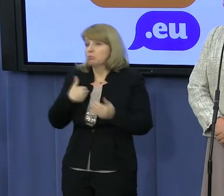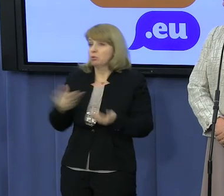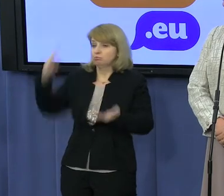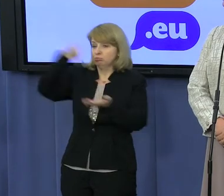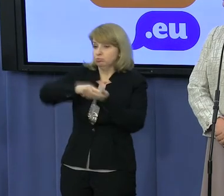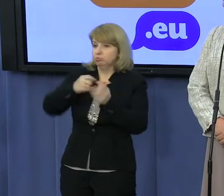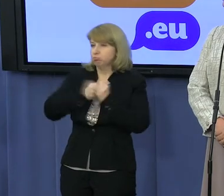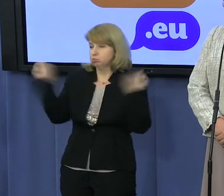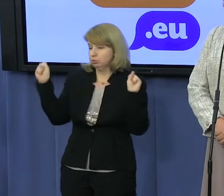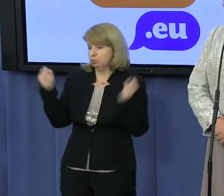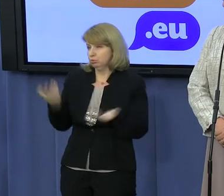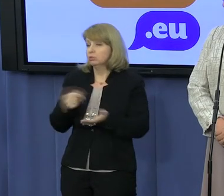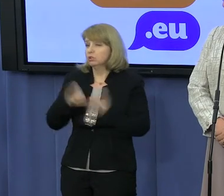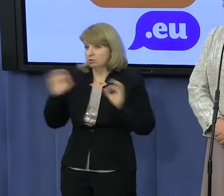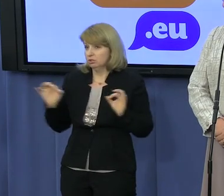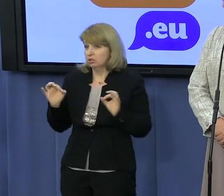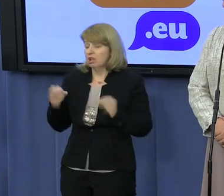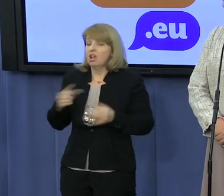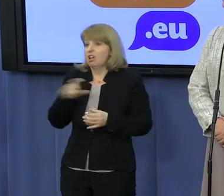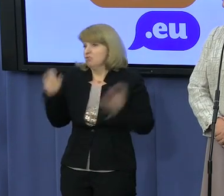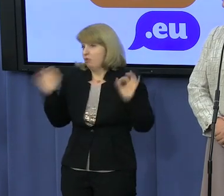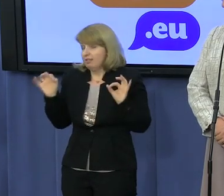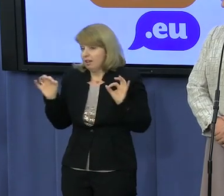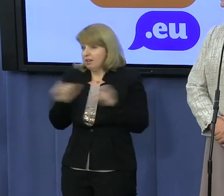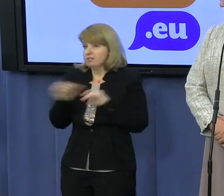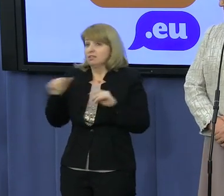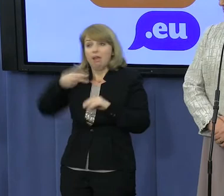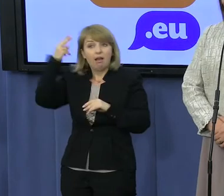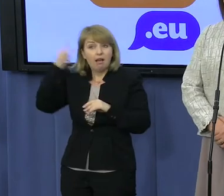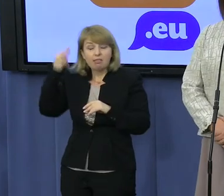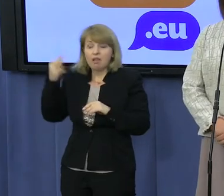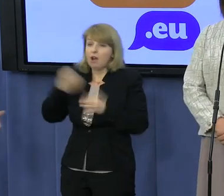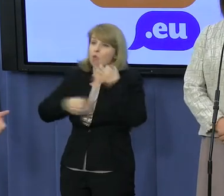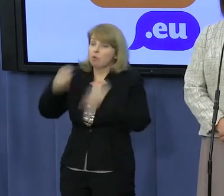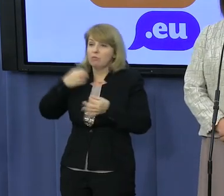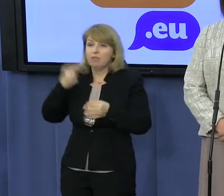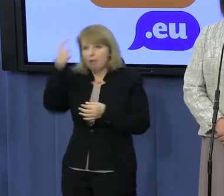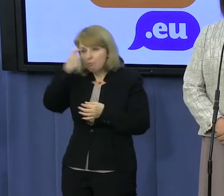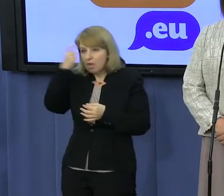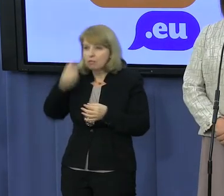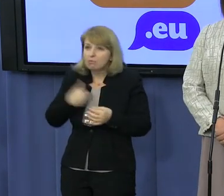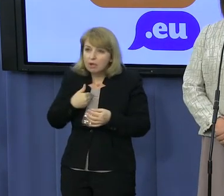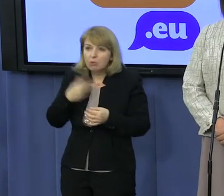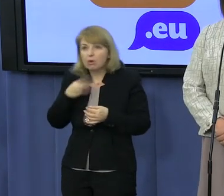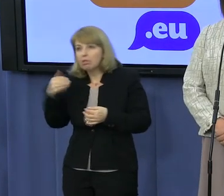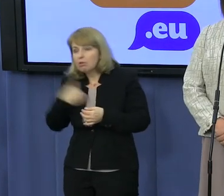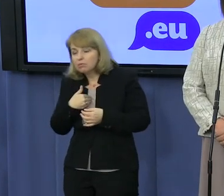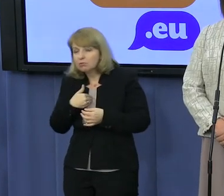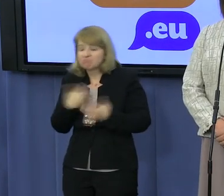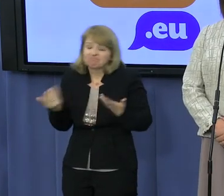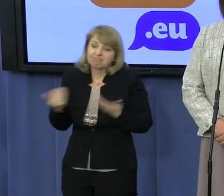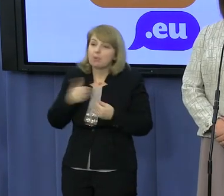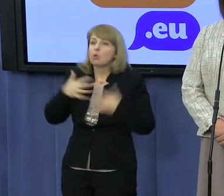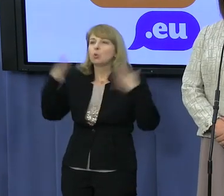Czy to dzisiaj zwraca, czy nie zwraca honor, że generał był, czy nie był pijany, trudno powiedzieć. Wiele wątpliwości co do tego lotu